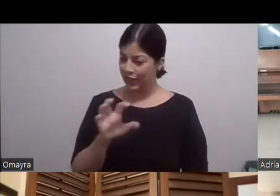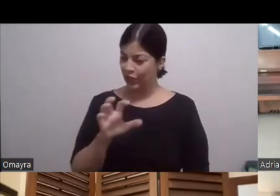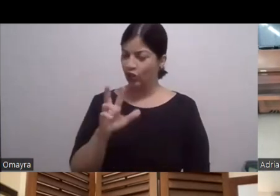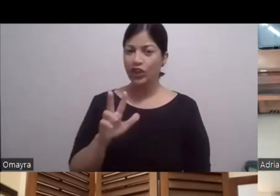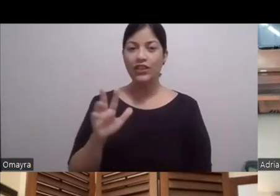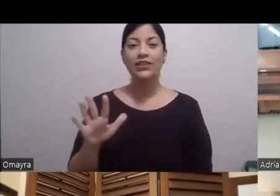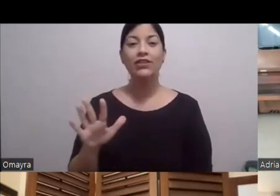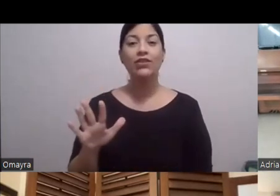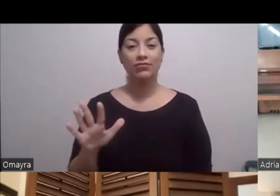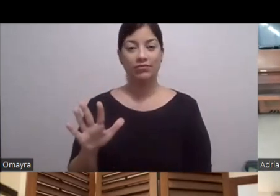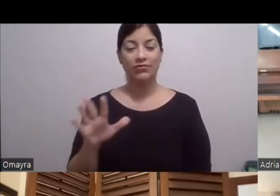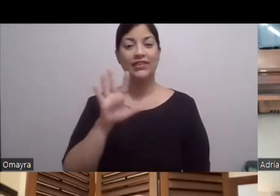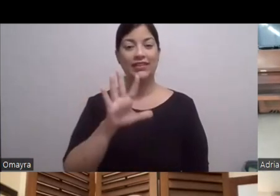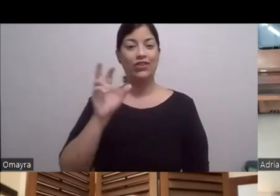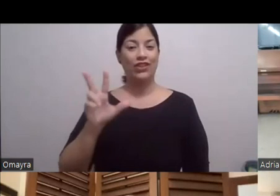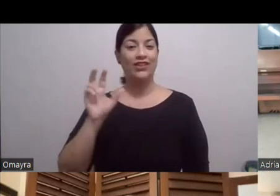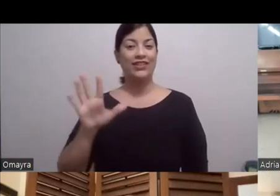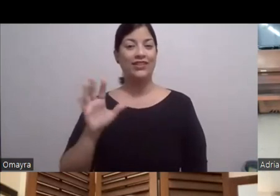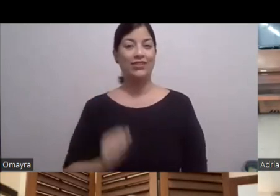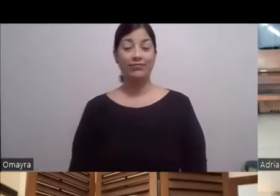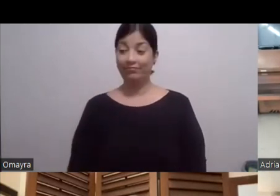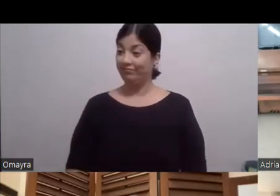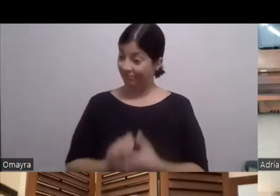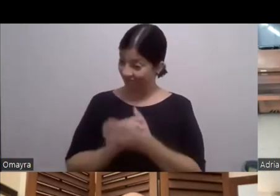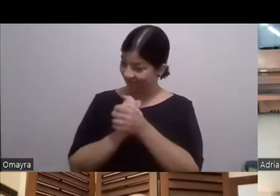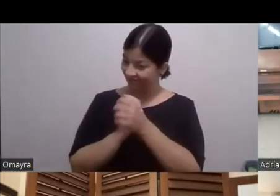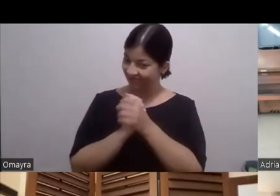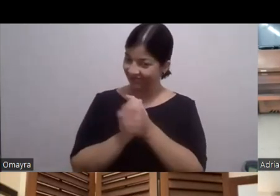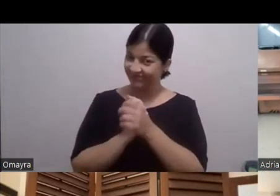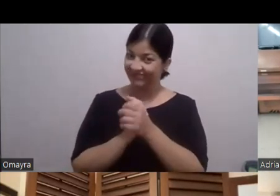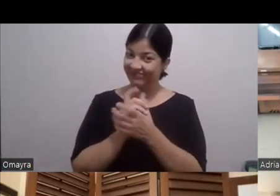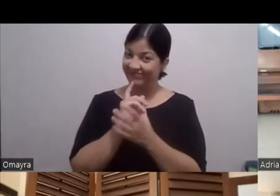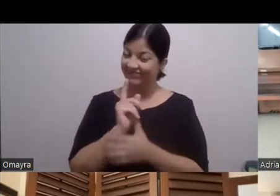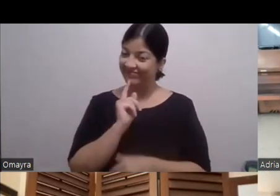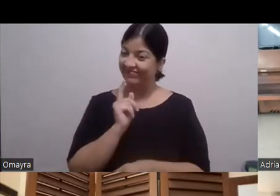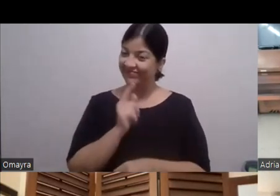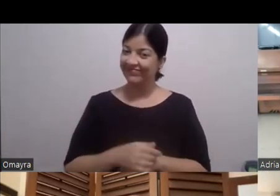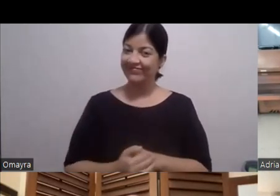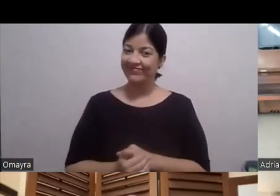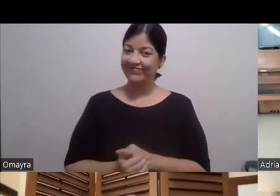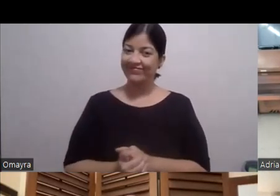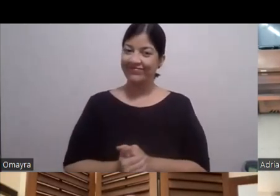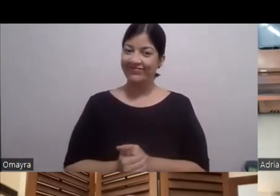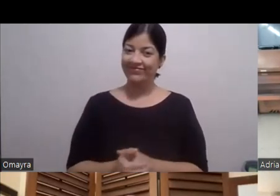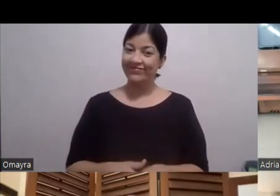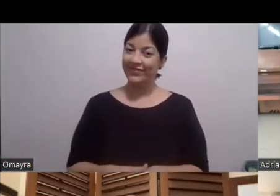535 Qué felicidades De verdad Qué felicidades Eso es Eso es Un buen número